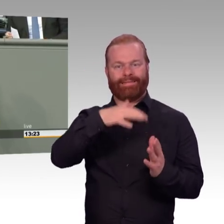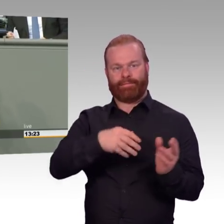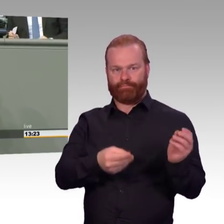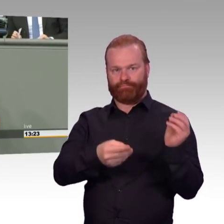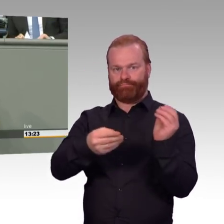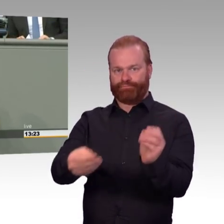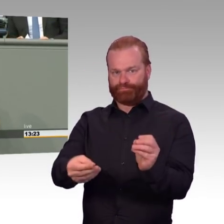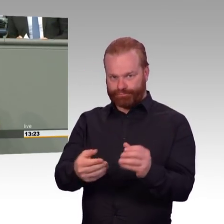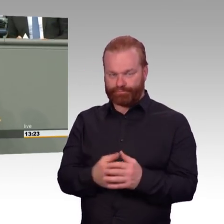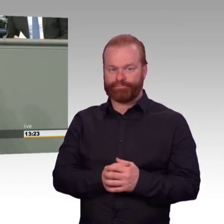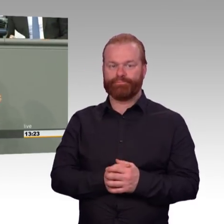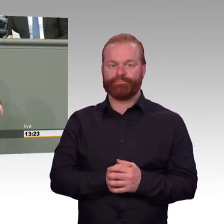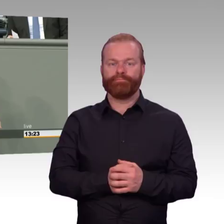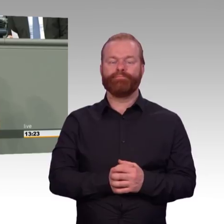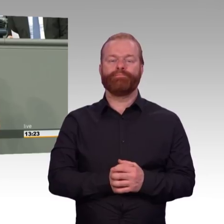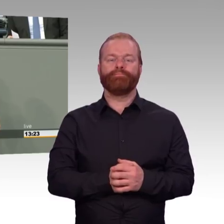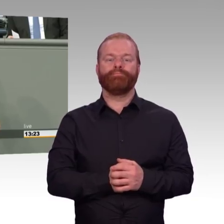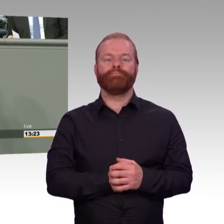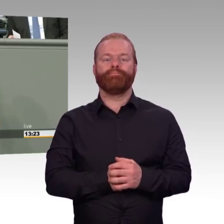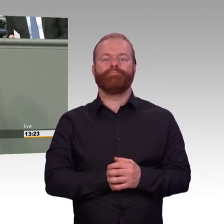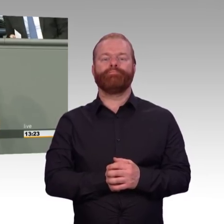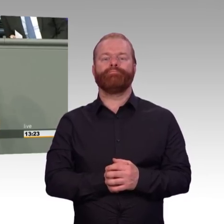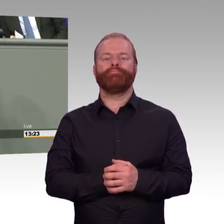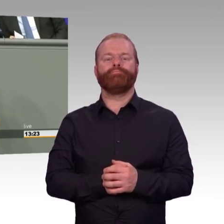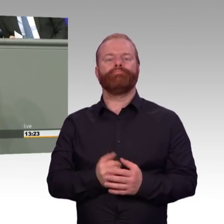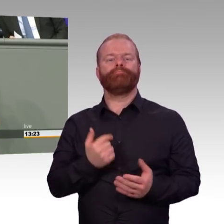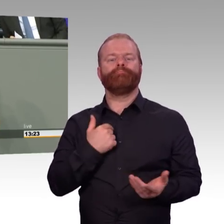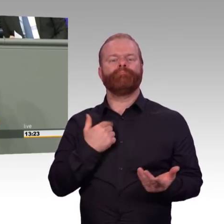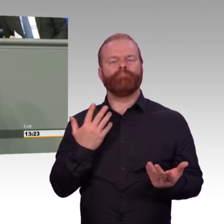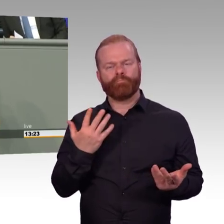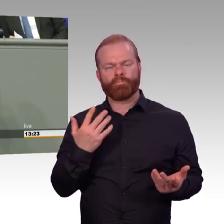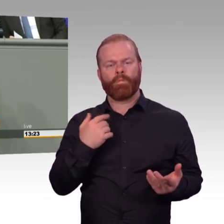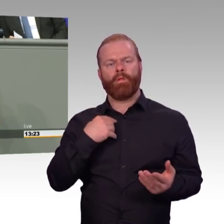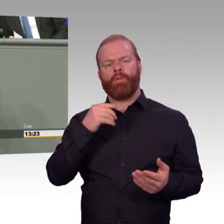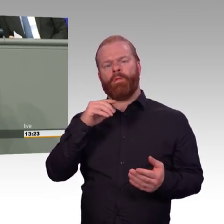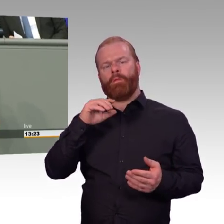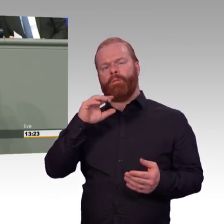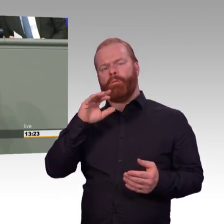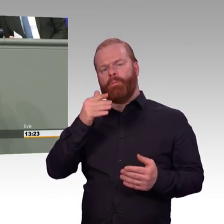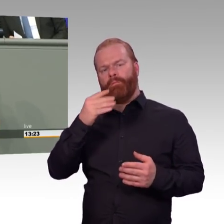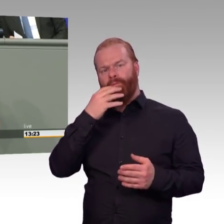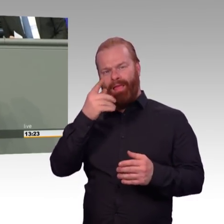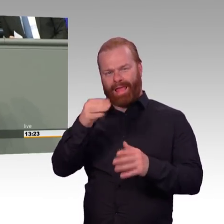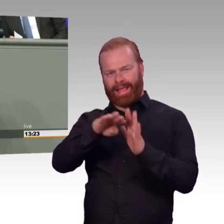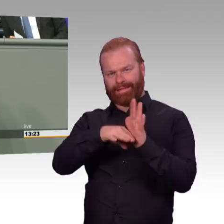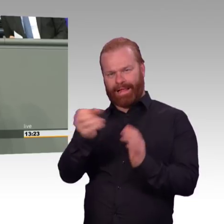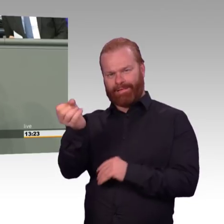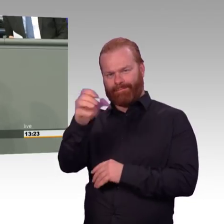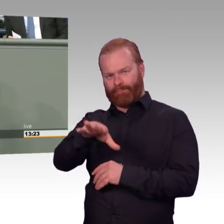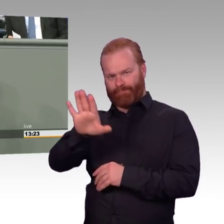nochmal deutlich machen wollen, an dieser Stelle auch nach dem, was vorher hier im Hause gesagt worden ist, dass der Kohlekonsens